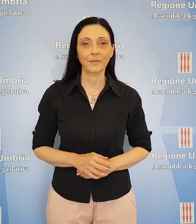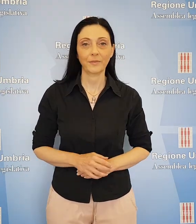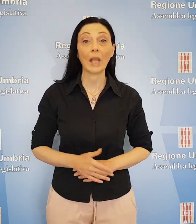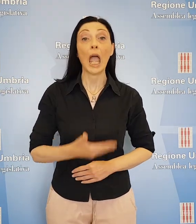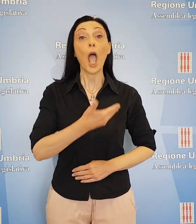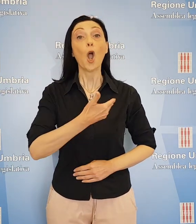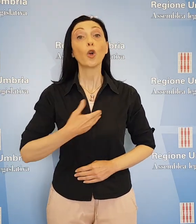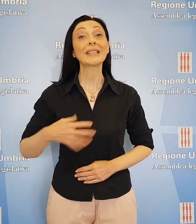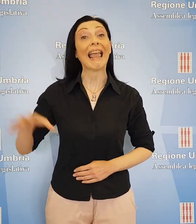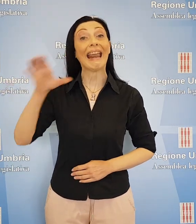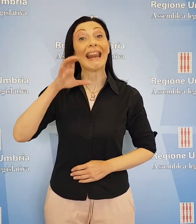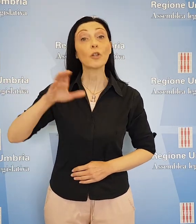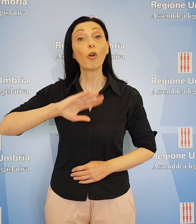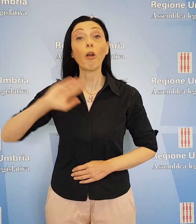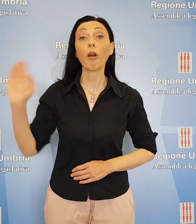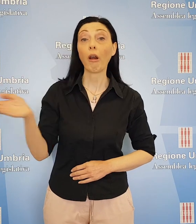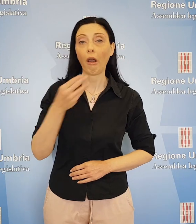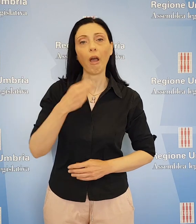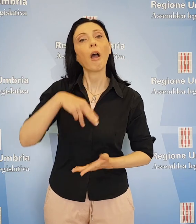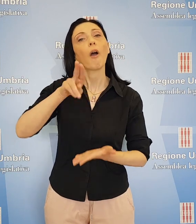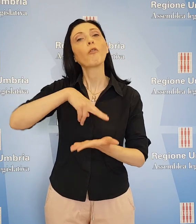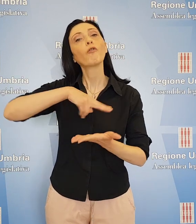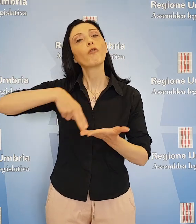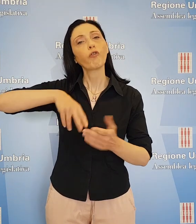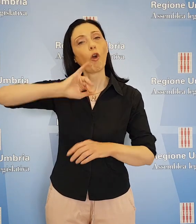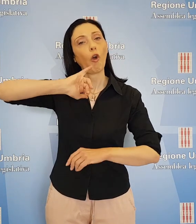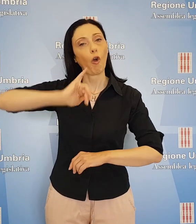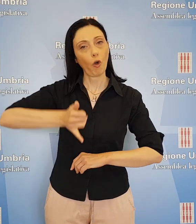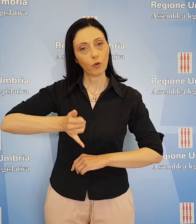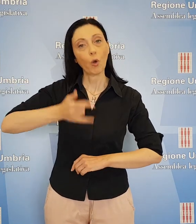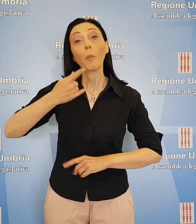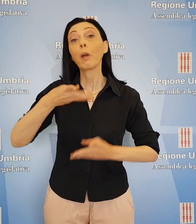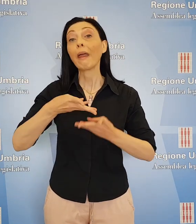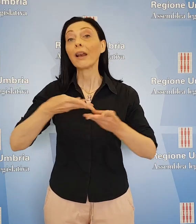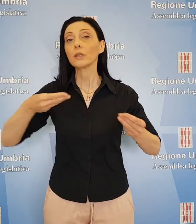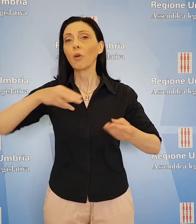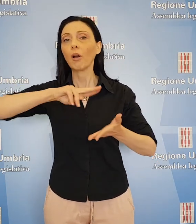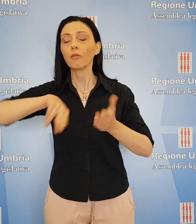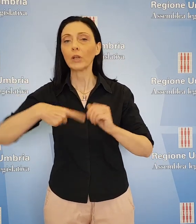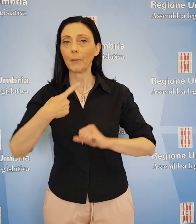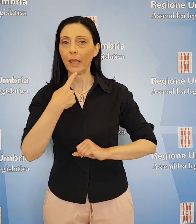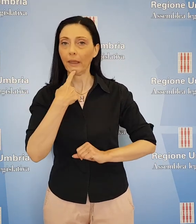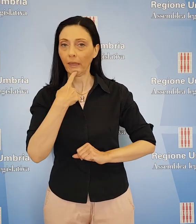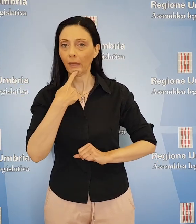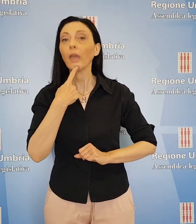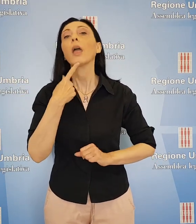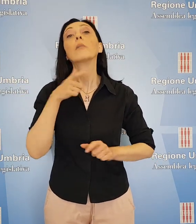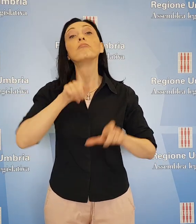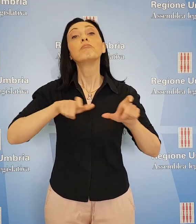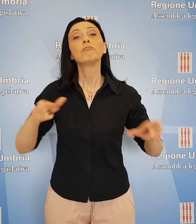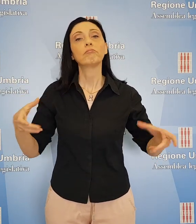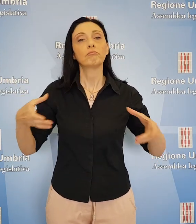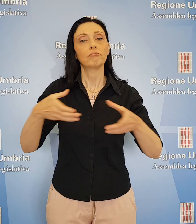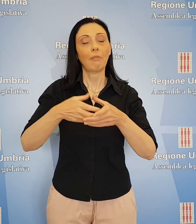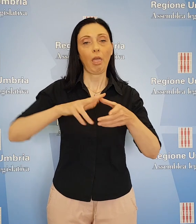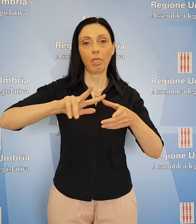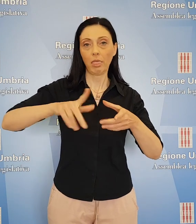Tutti i consiglieri regionali hanno votato favorevolmente anche la risoluzione firmata dai componenti della terza commissione